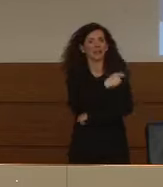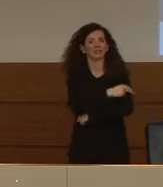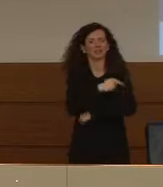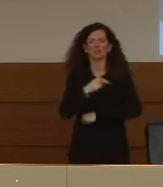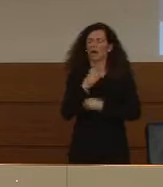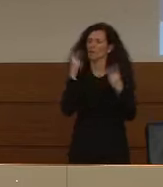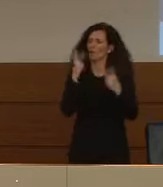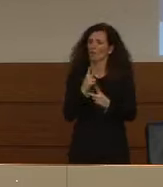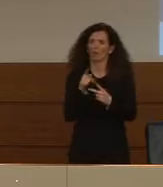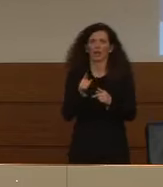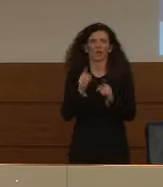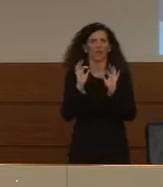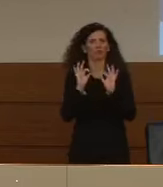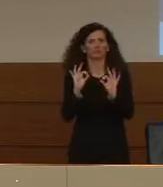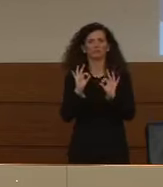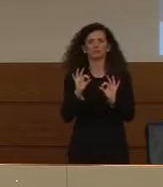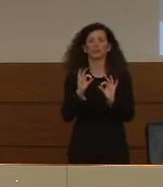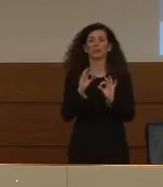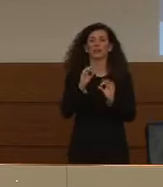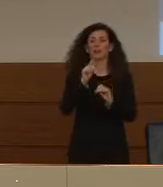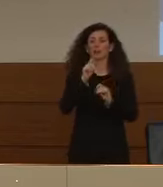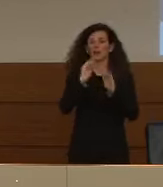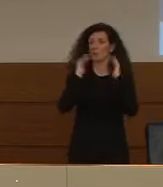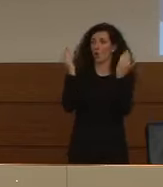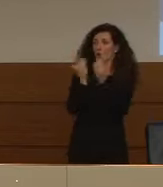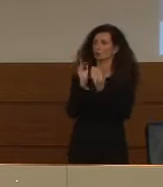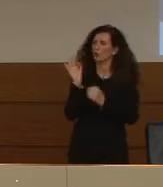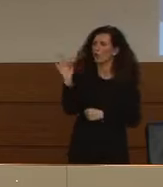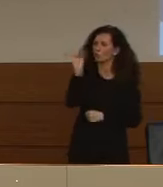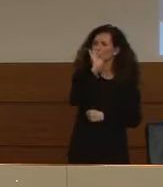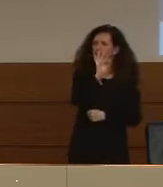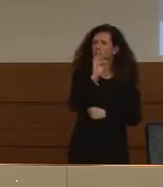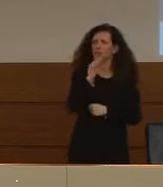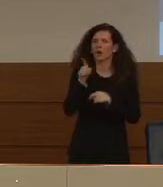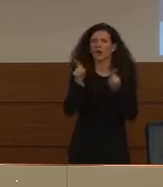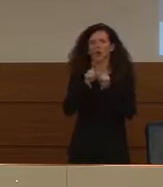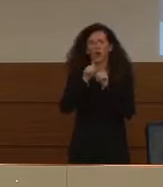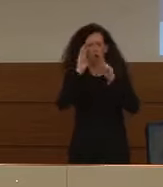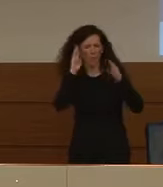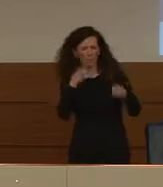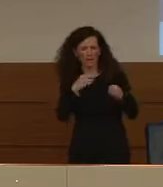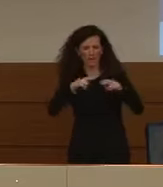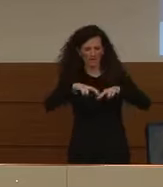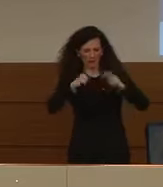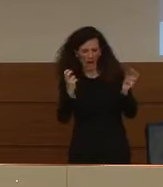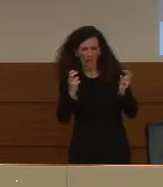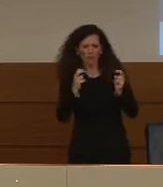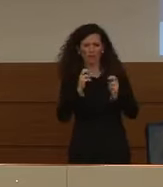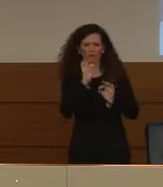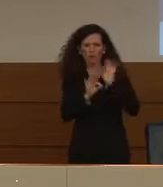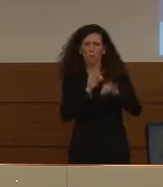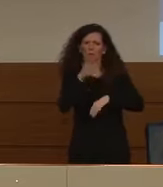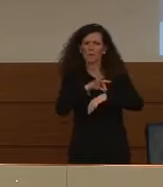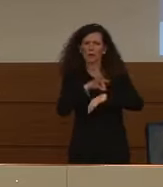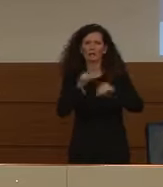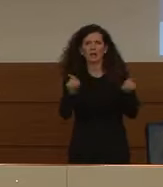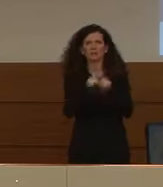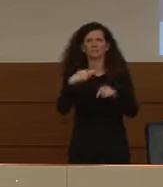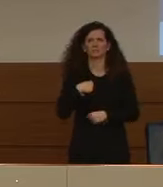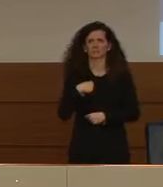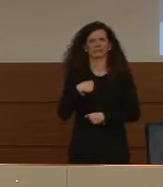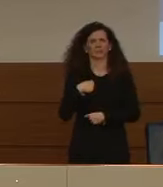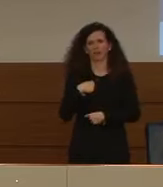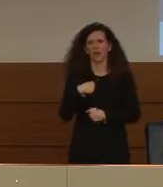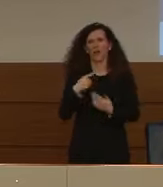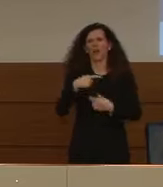del mondo c'è un'accuratezza non solo diagnostica, quindi di definizione delle cause di morte con un sistema che è radicato